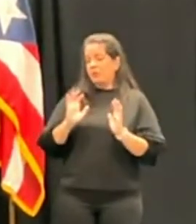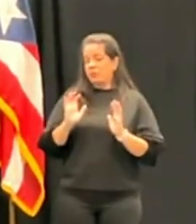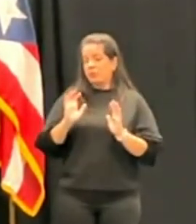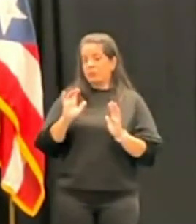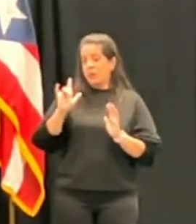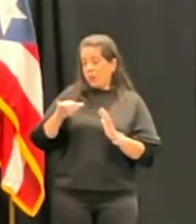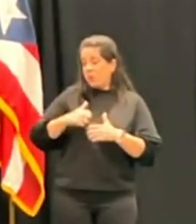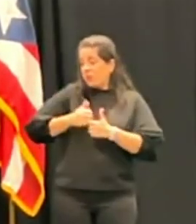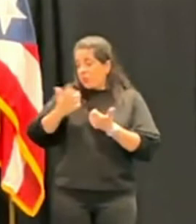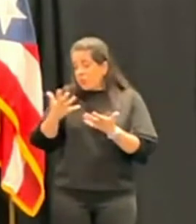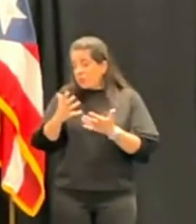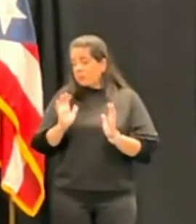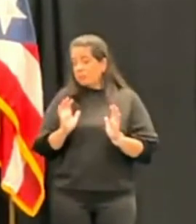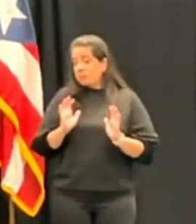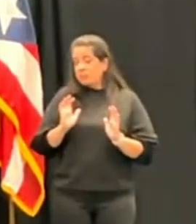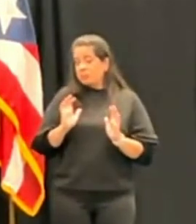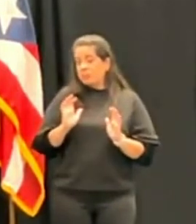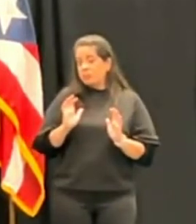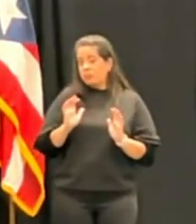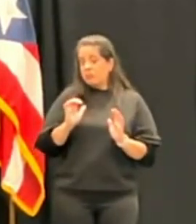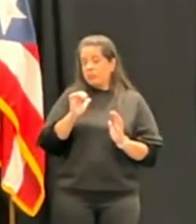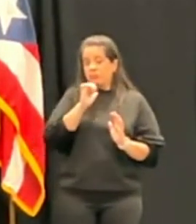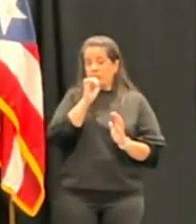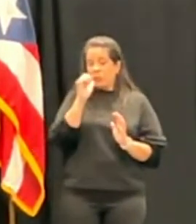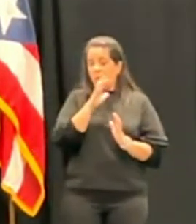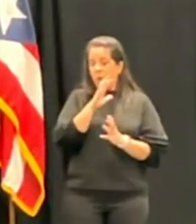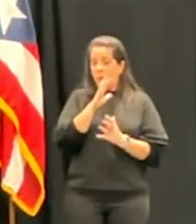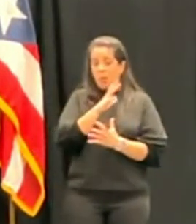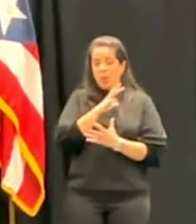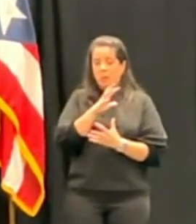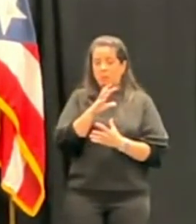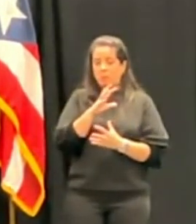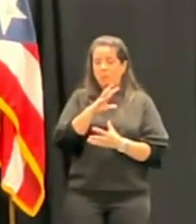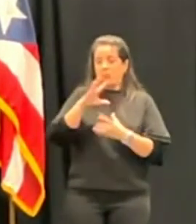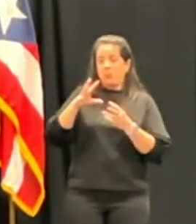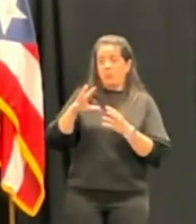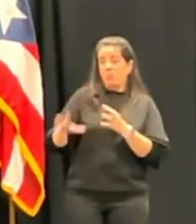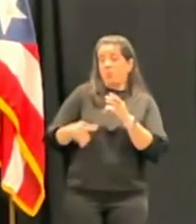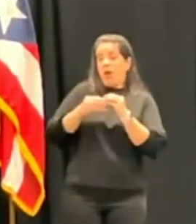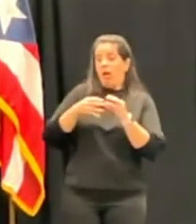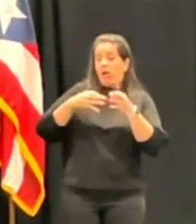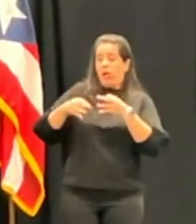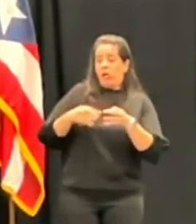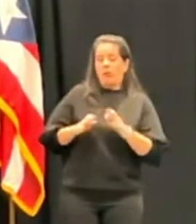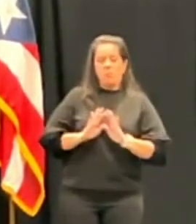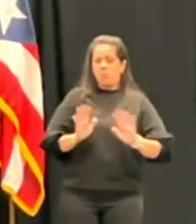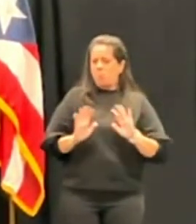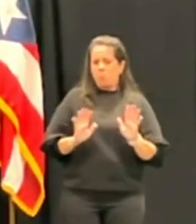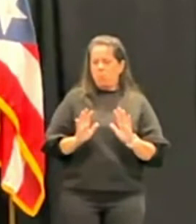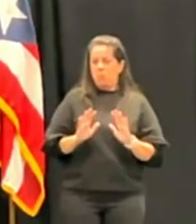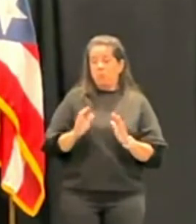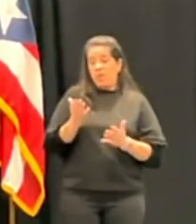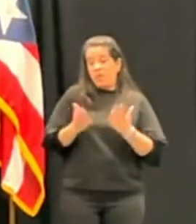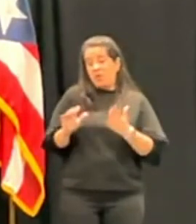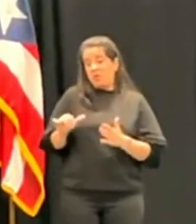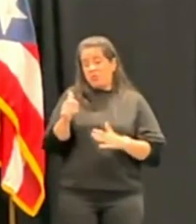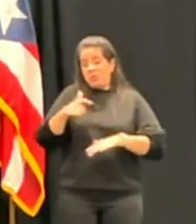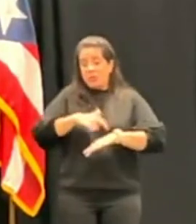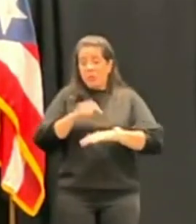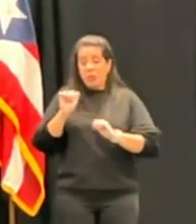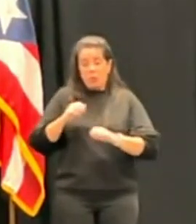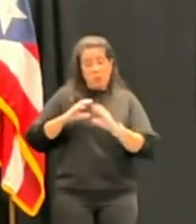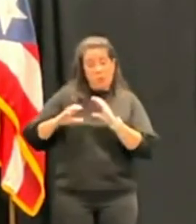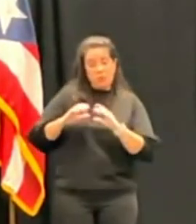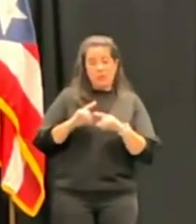me hizo la expresión, pues no hubo sobre el tema en particular. Quizás hablaríamos en una u otra ocasión posteriormente,